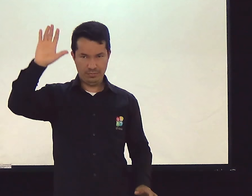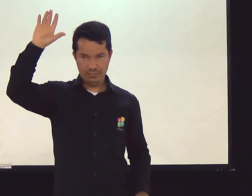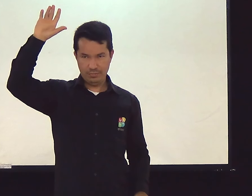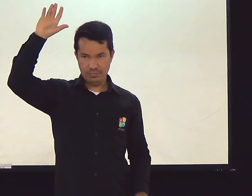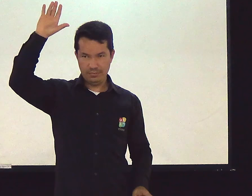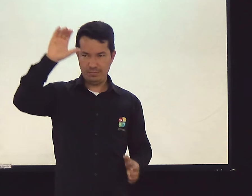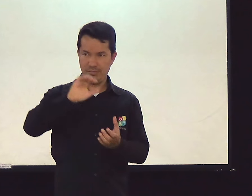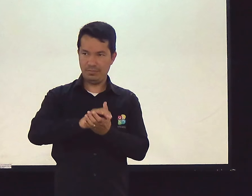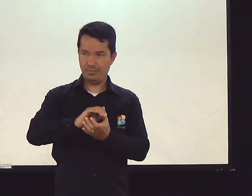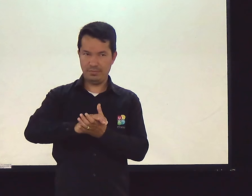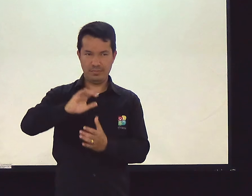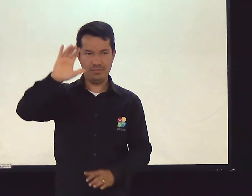Quem é casado aqui?